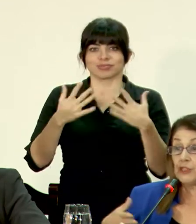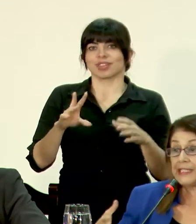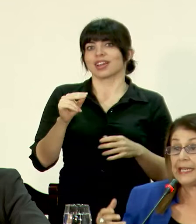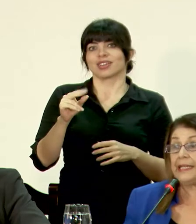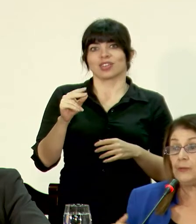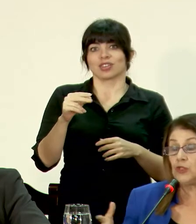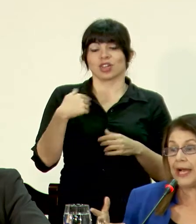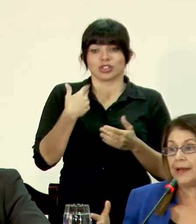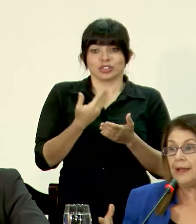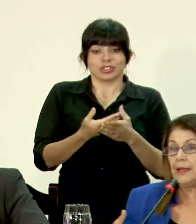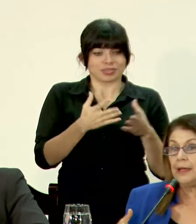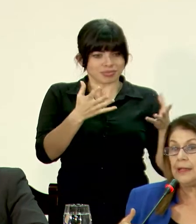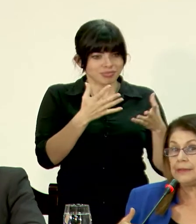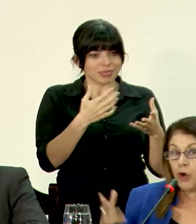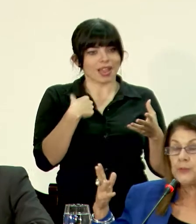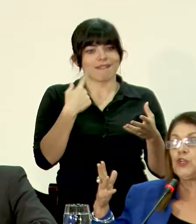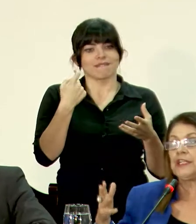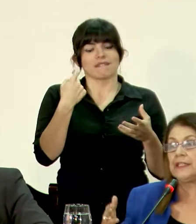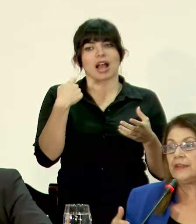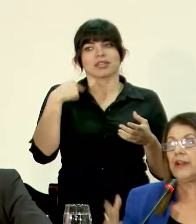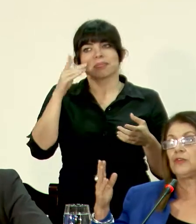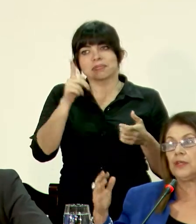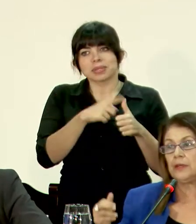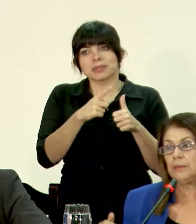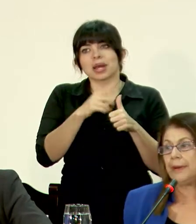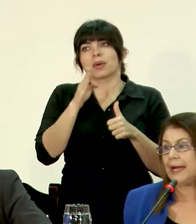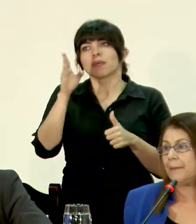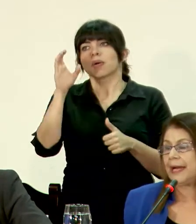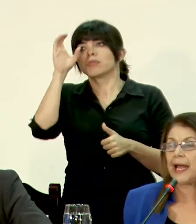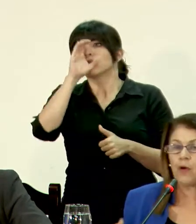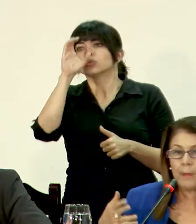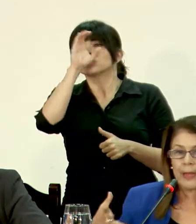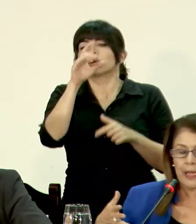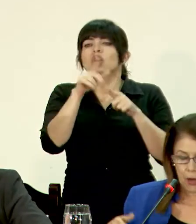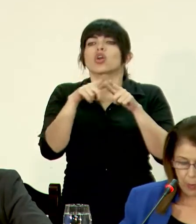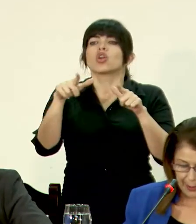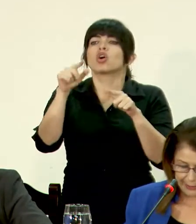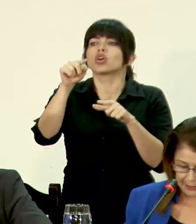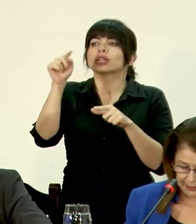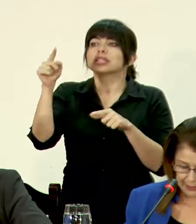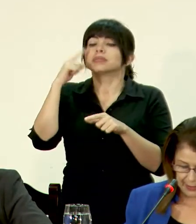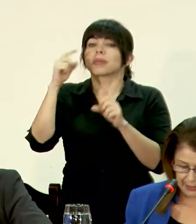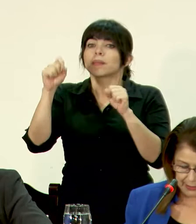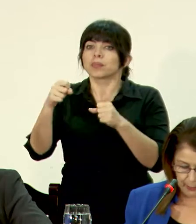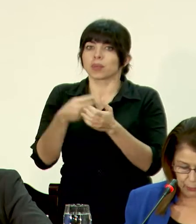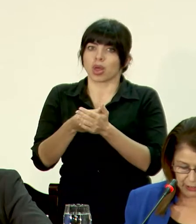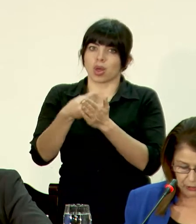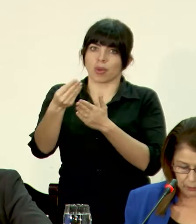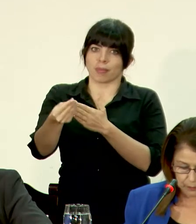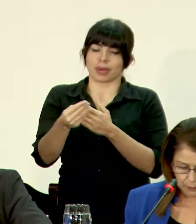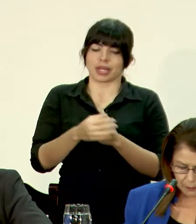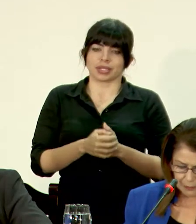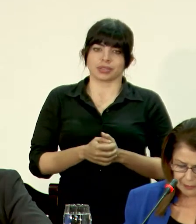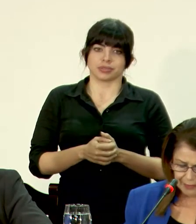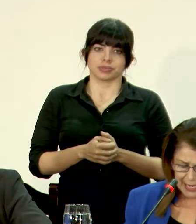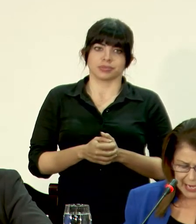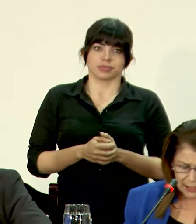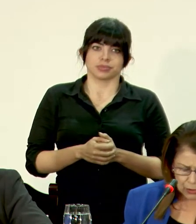en que teníamos que salir a buscar opciones de terrenos para la compra, como parte del proyecto.